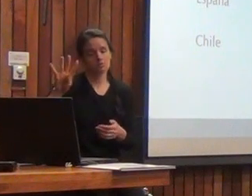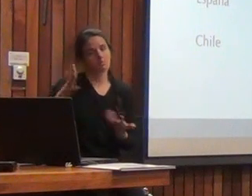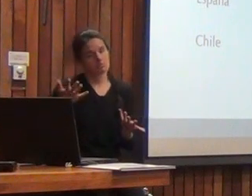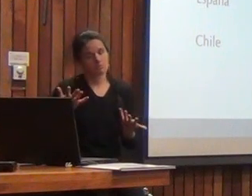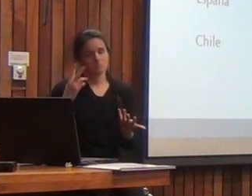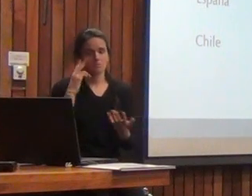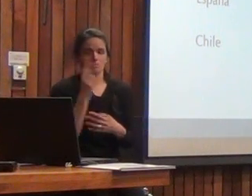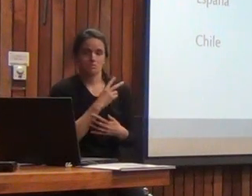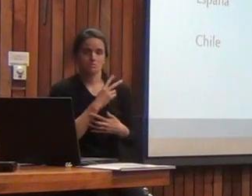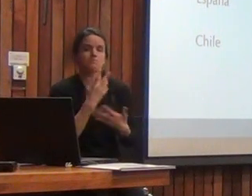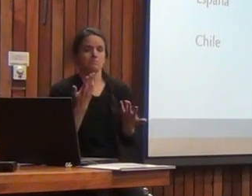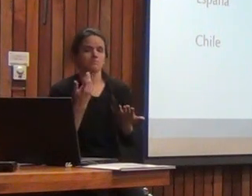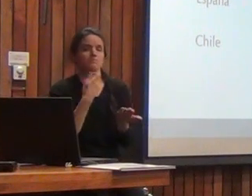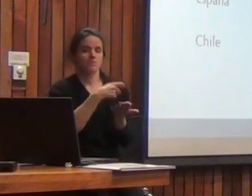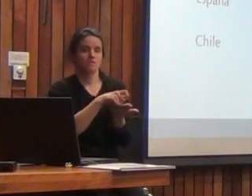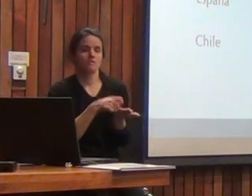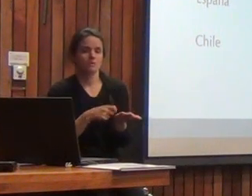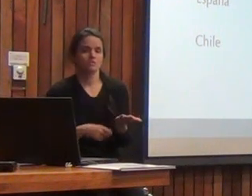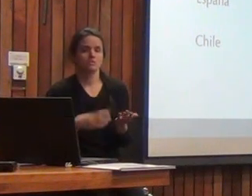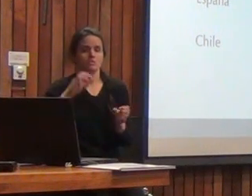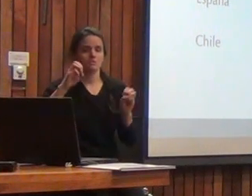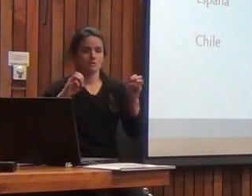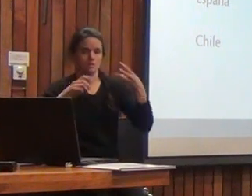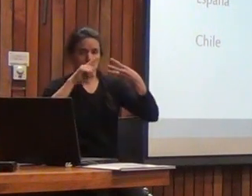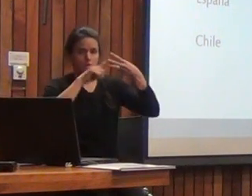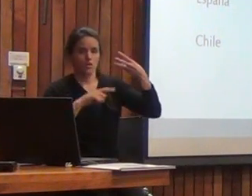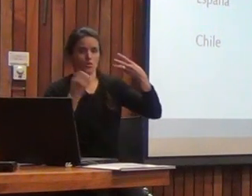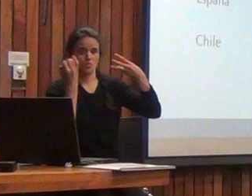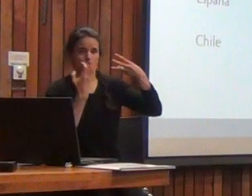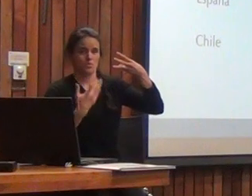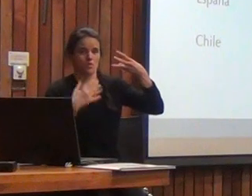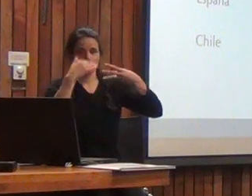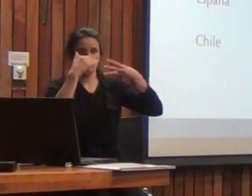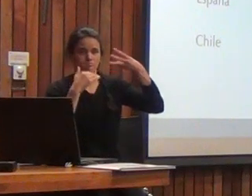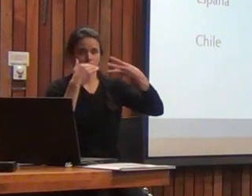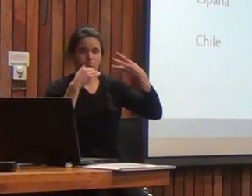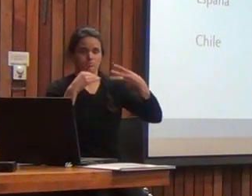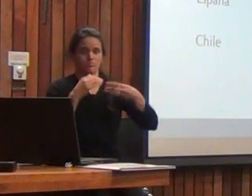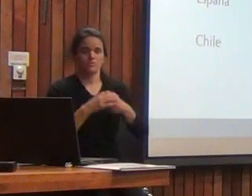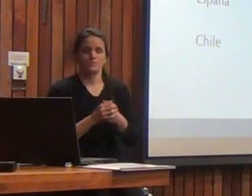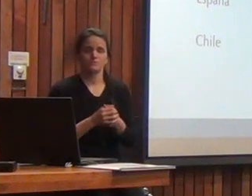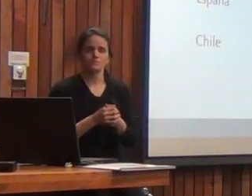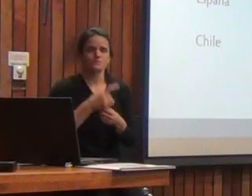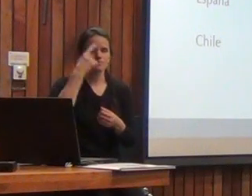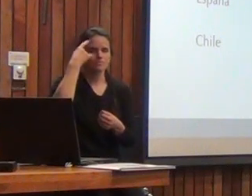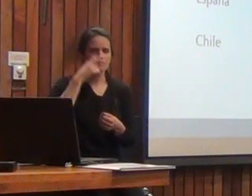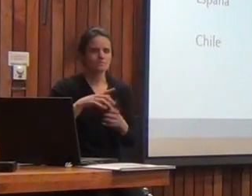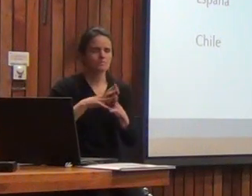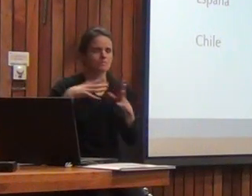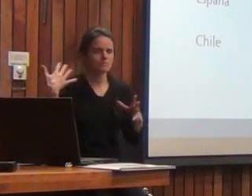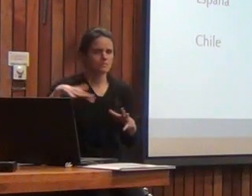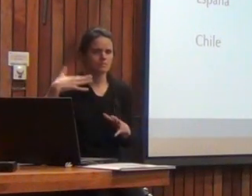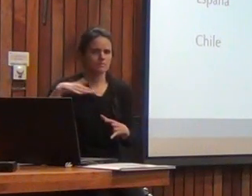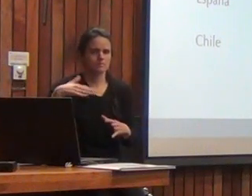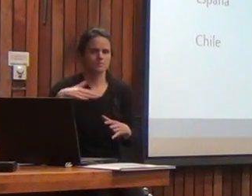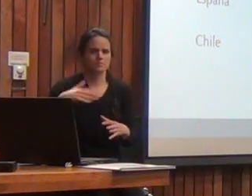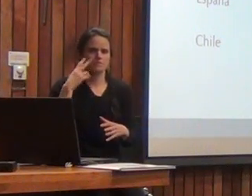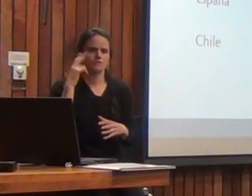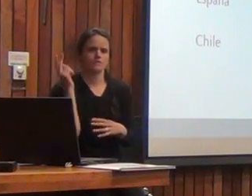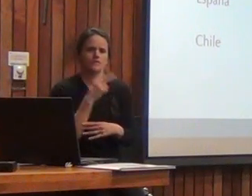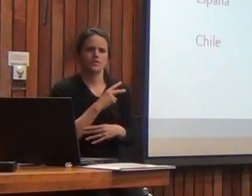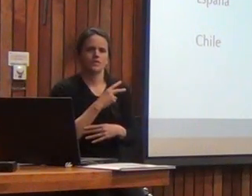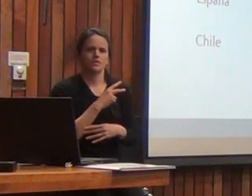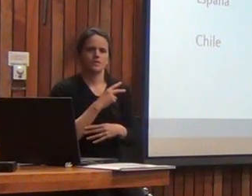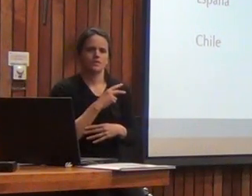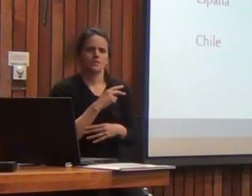mira aplicaron actos estamos en tercer lugar en términos de N total pero lo más importante es ver contra